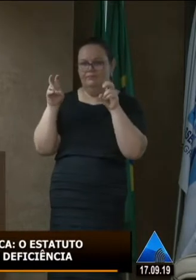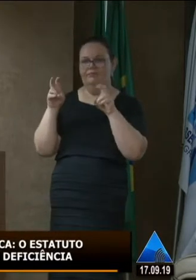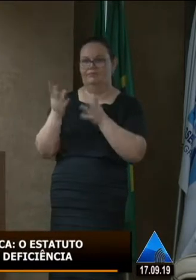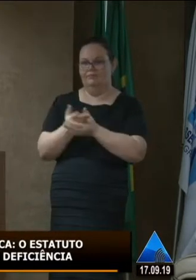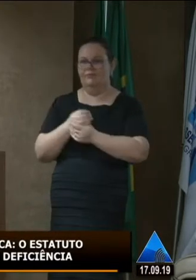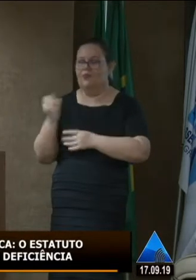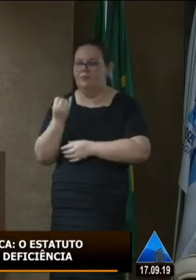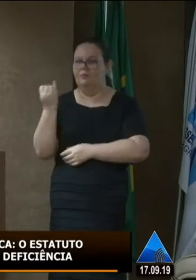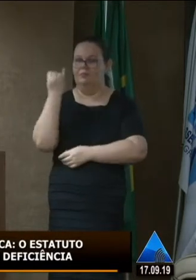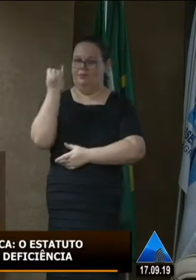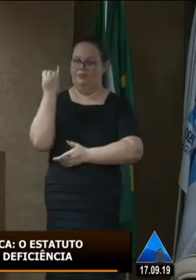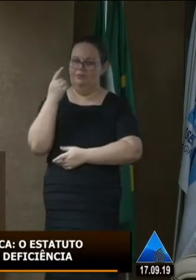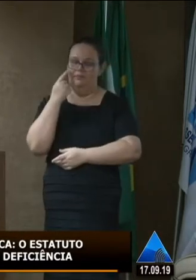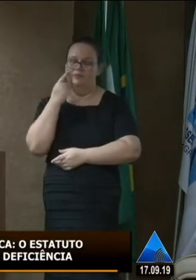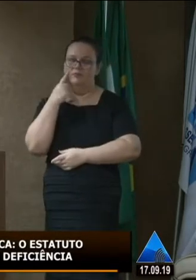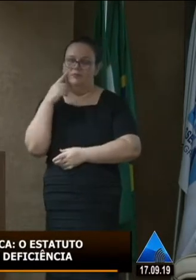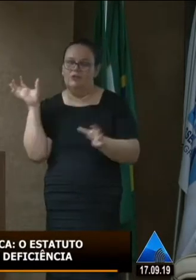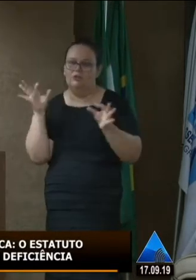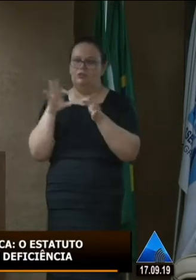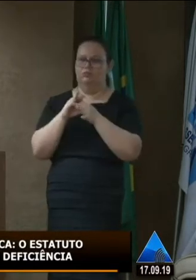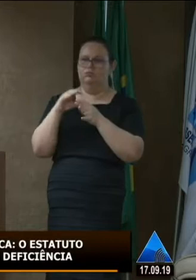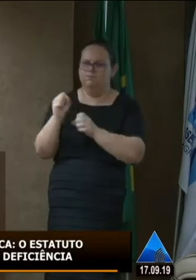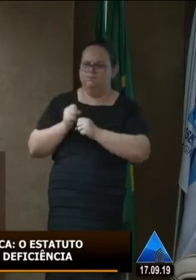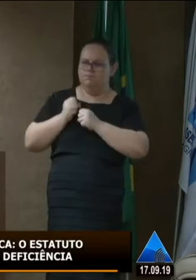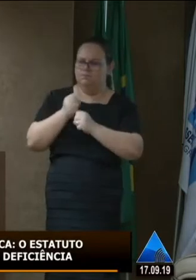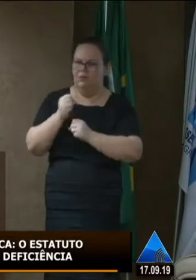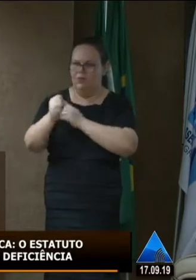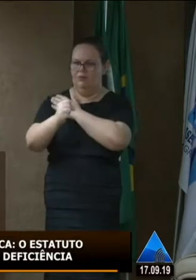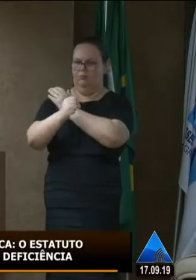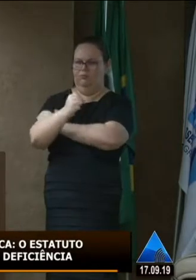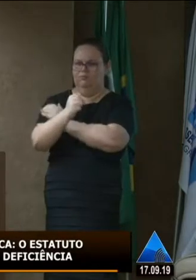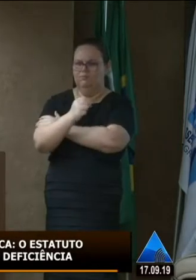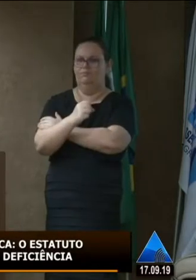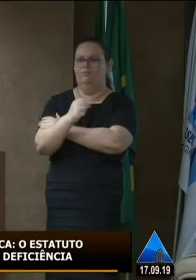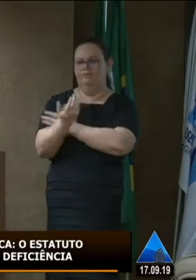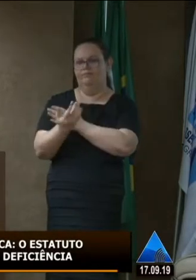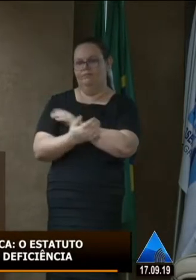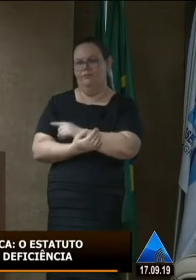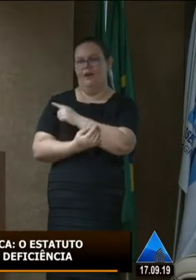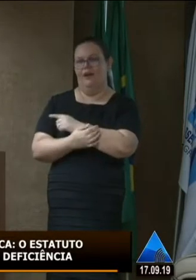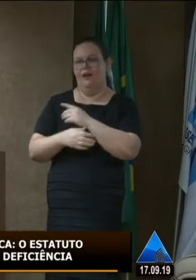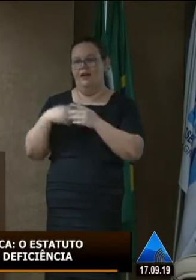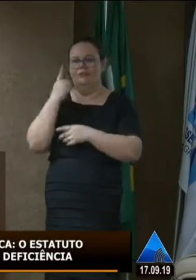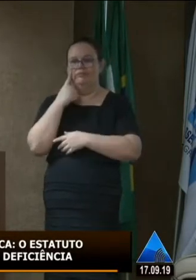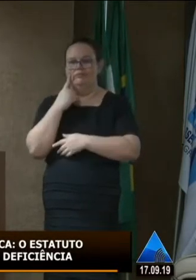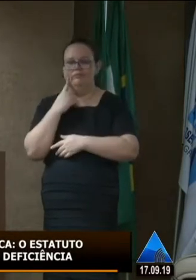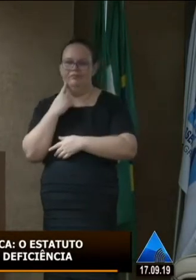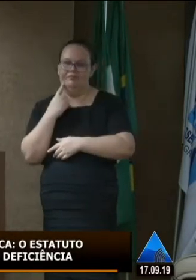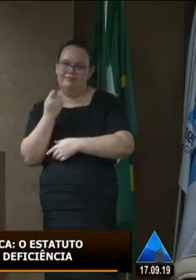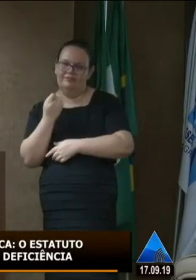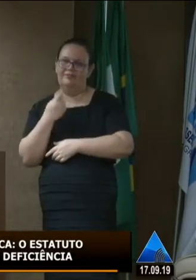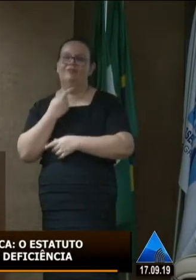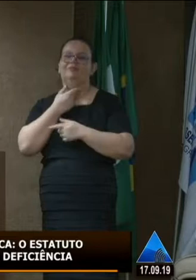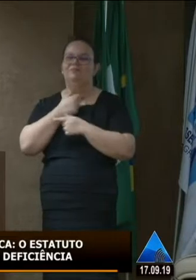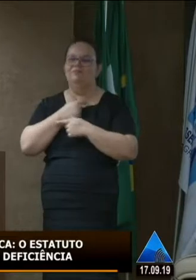relevante que a gente possa unir forças eu fico muito eu fiquei muito emocionada a voz está um pouco